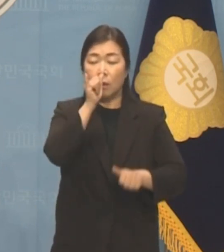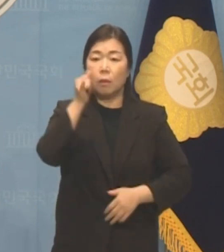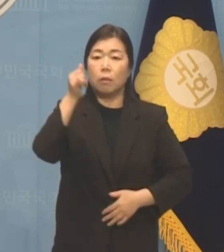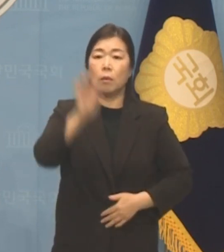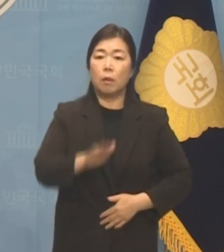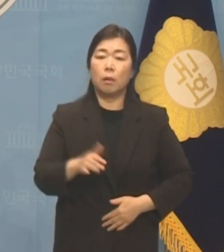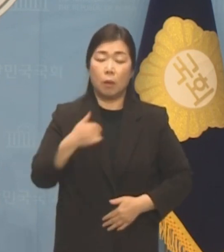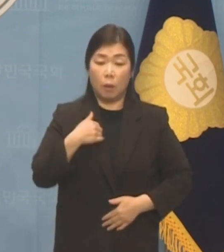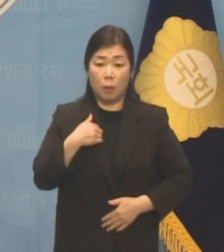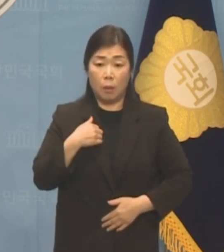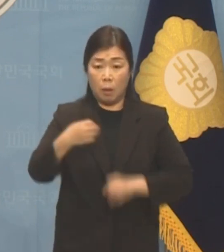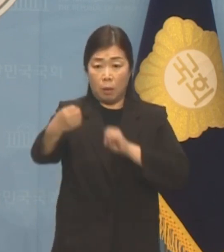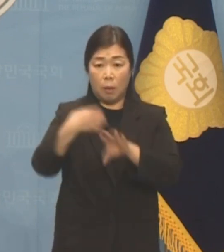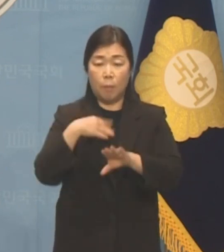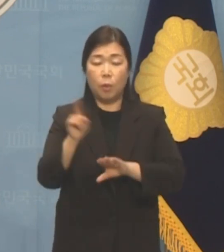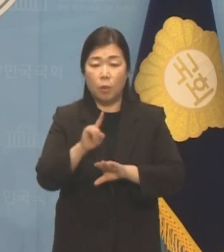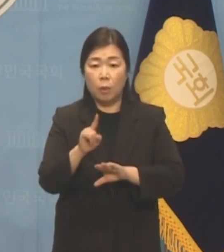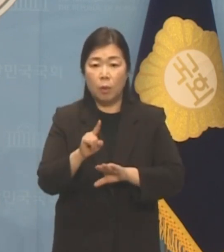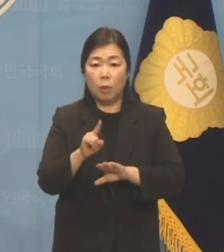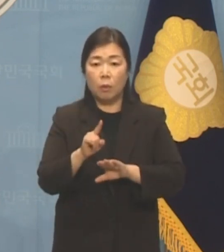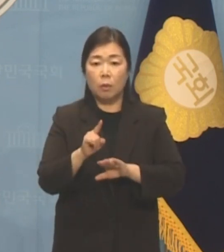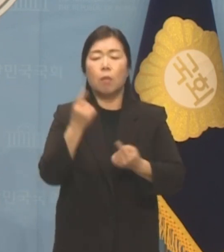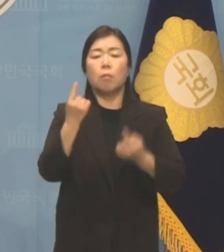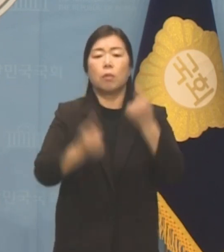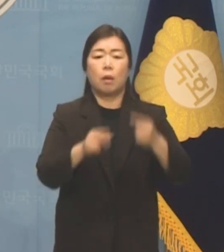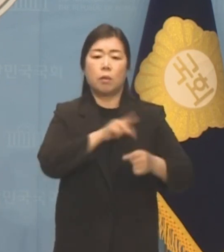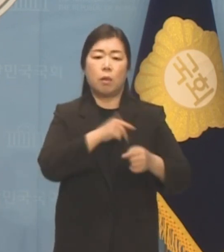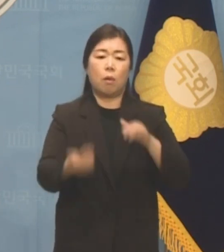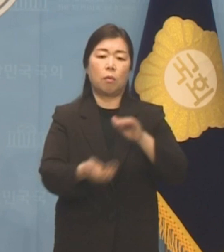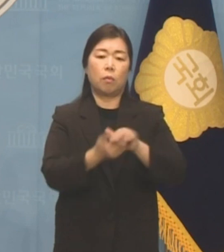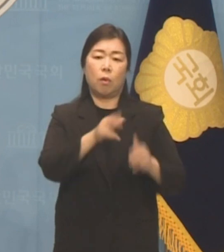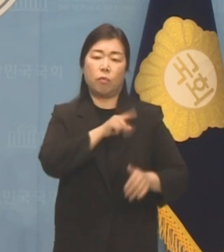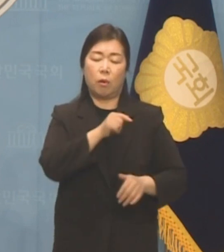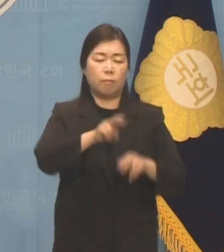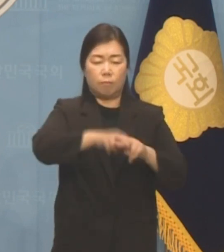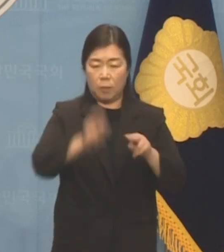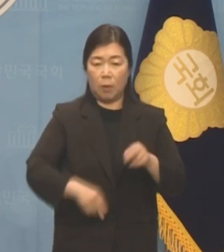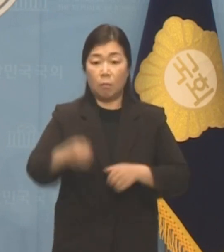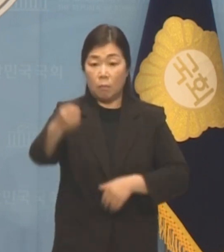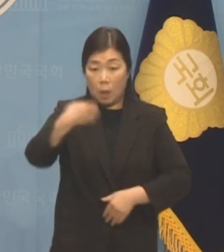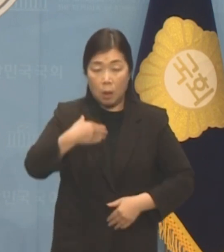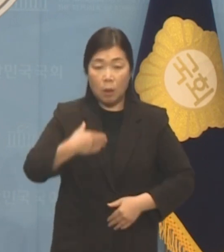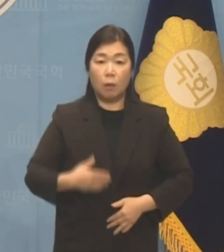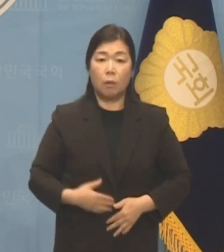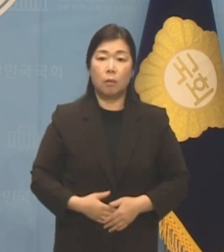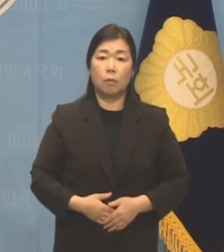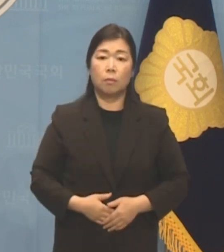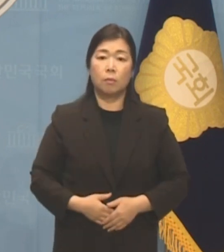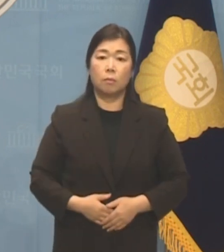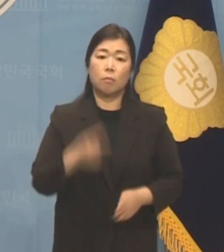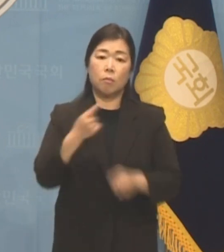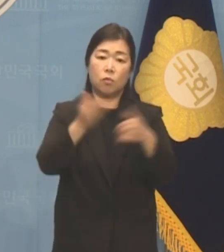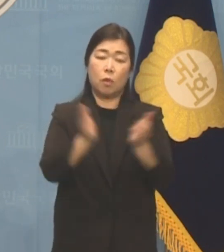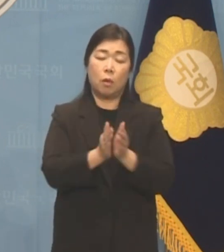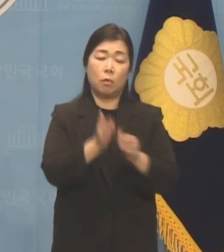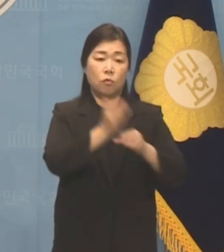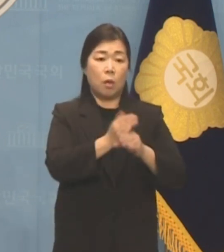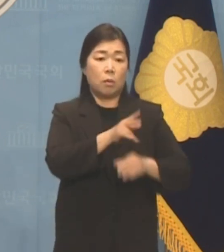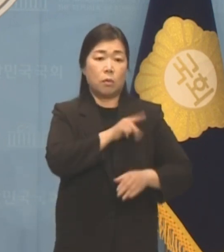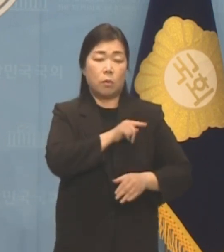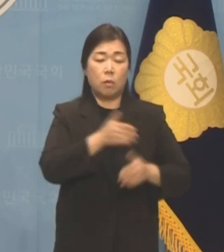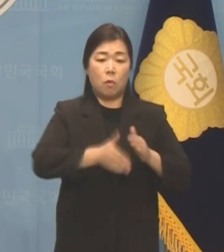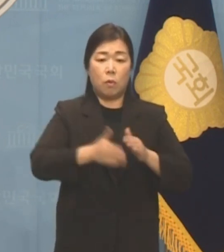그러나 제게 돌아온 답은 차라리 최고위원에서 물러나라는 답이었습니다. 민주당 중진 의원님의